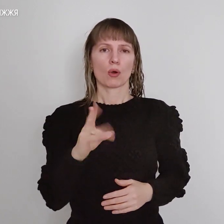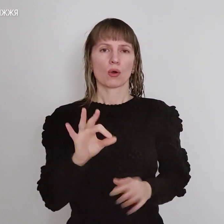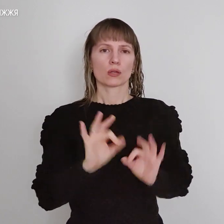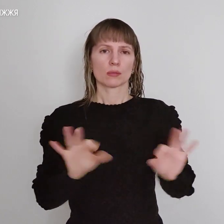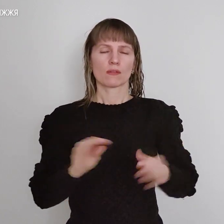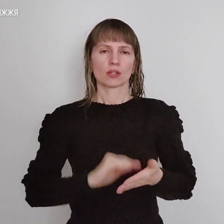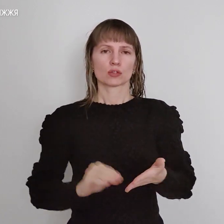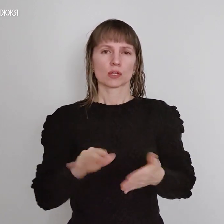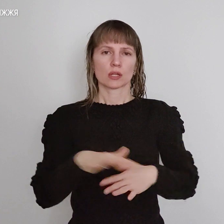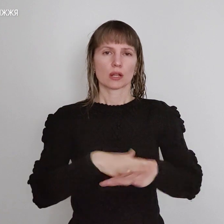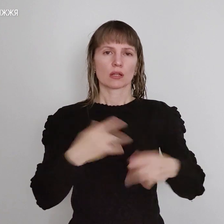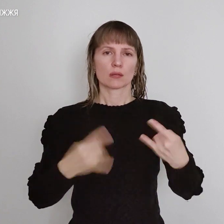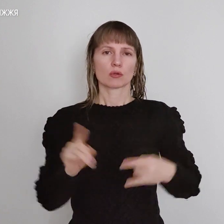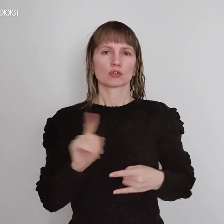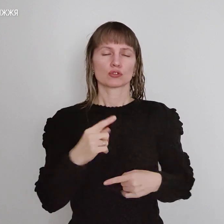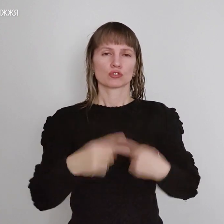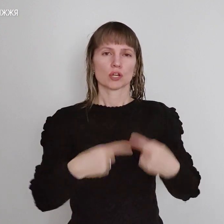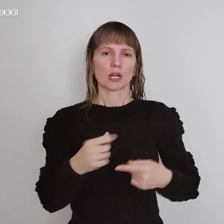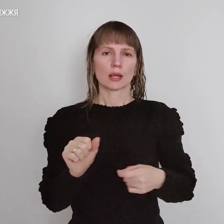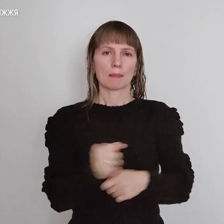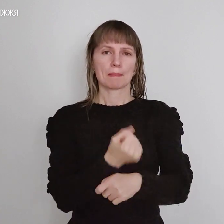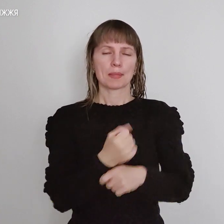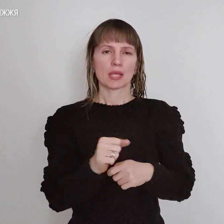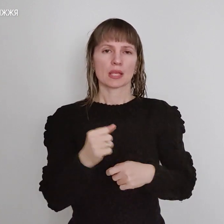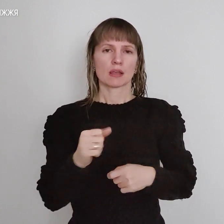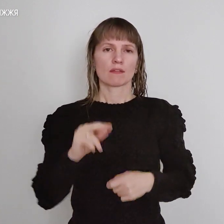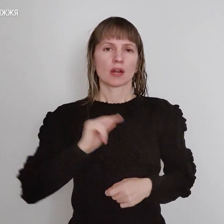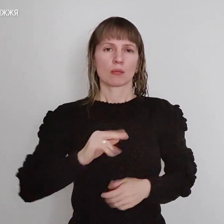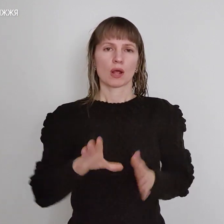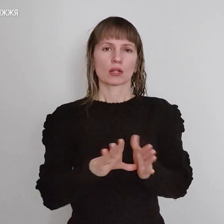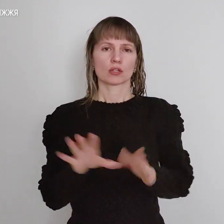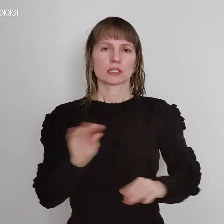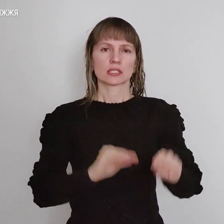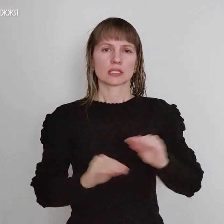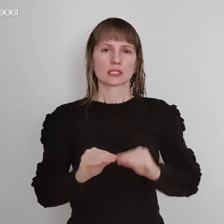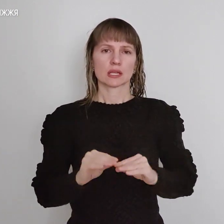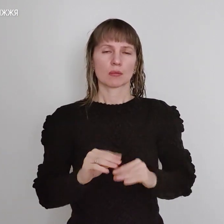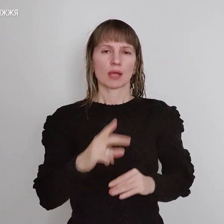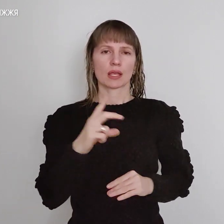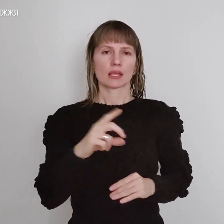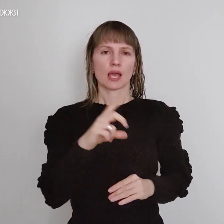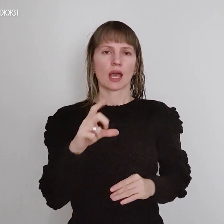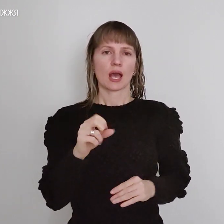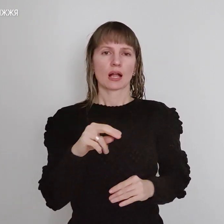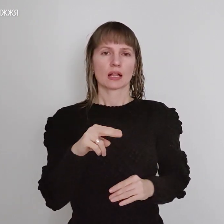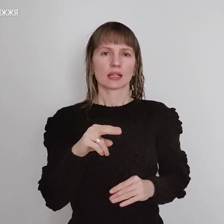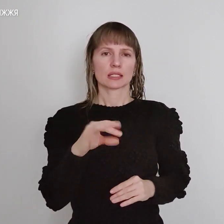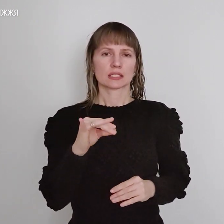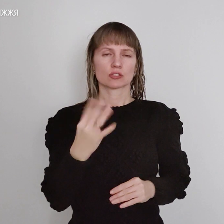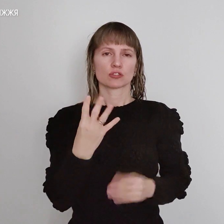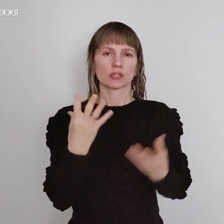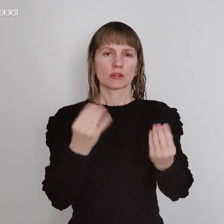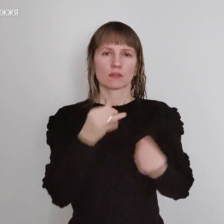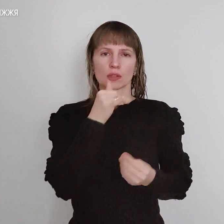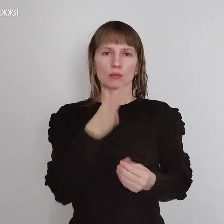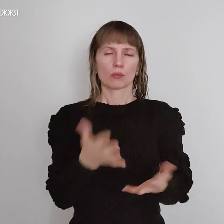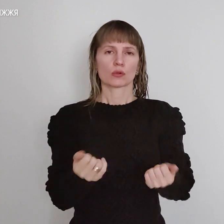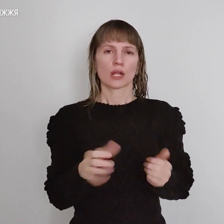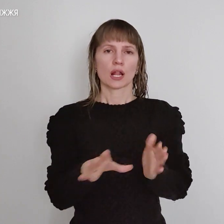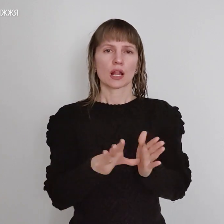Суспільного, що через бій у роботі електронної системи Ехелсі впродовж чотирьох днів не може отримати електронний рецепт на